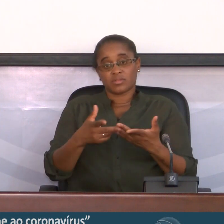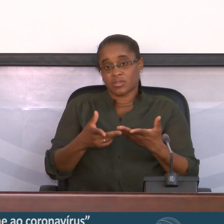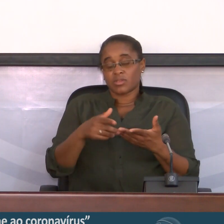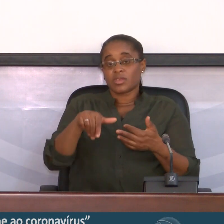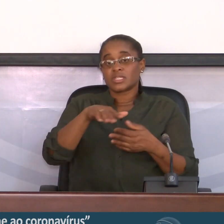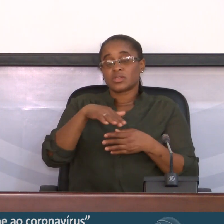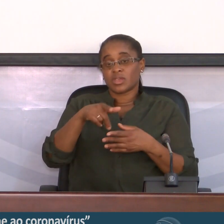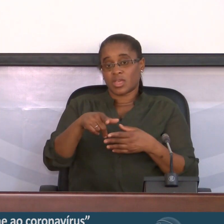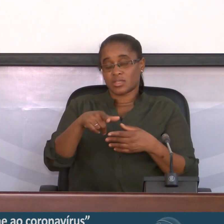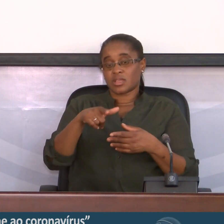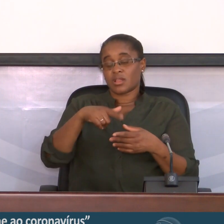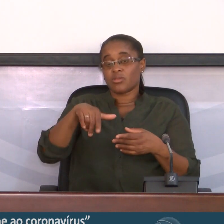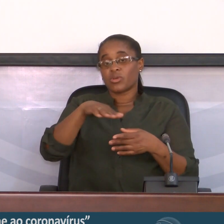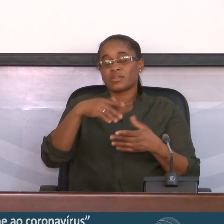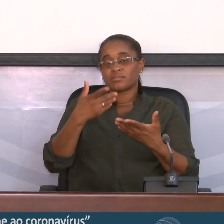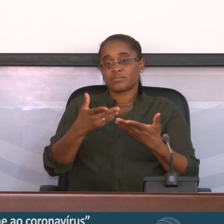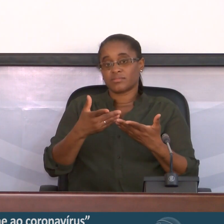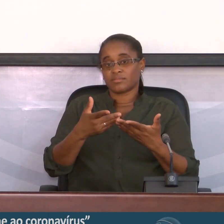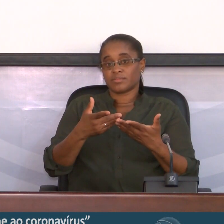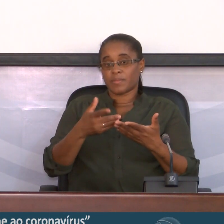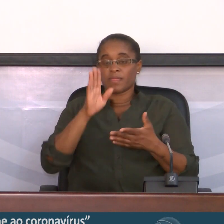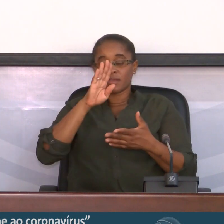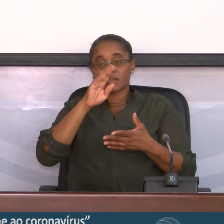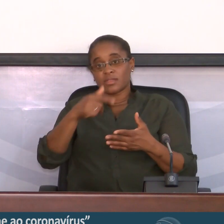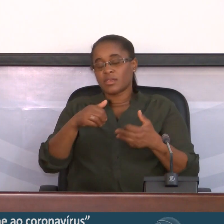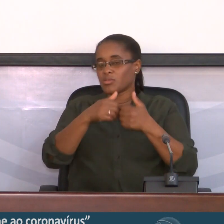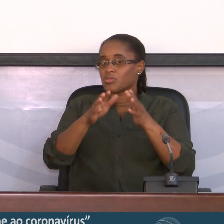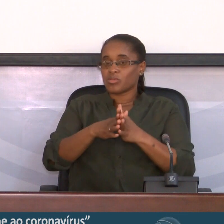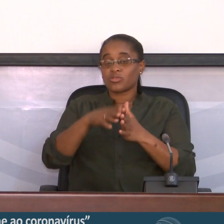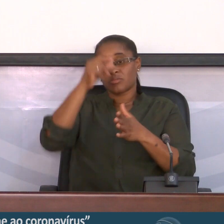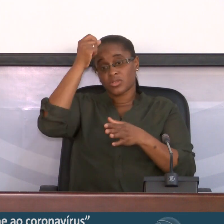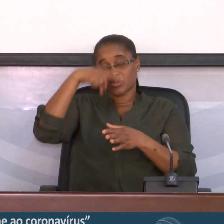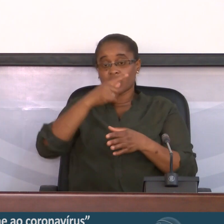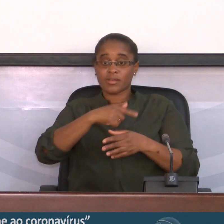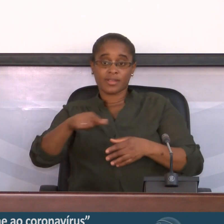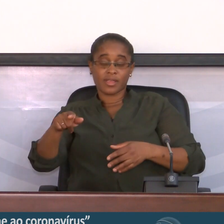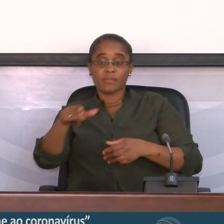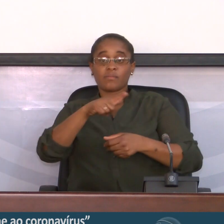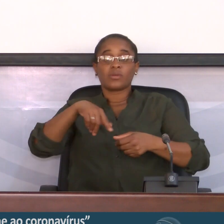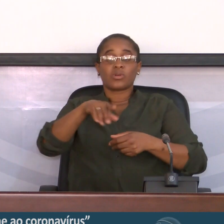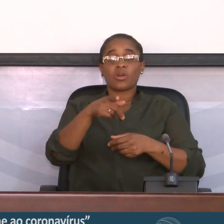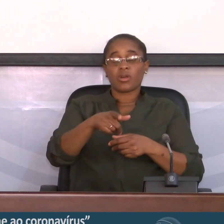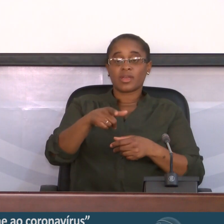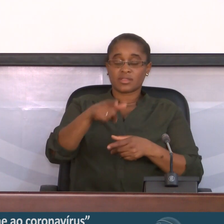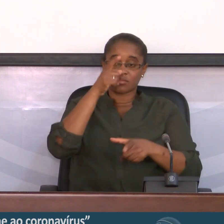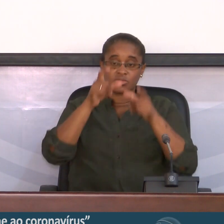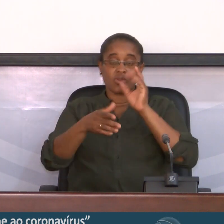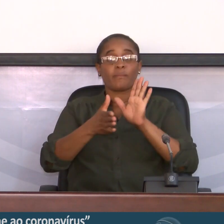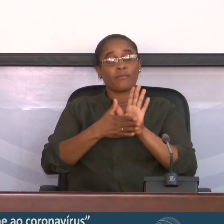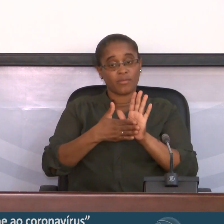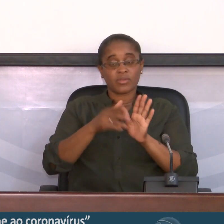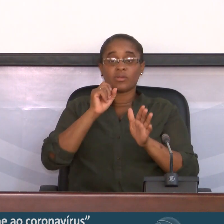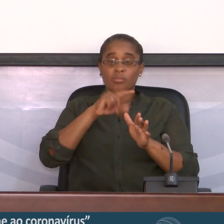caso a essa localidade, se há toda uma história que nos leva para o sítio onde essa pessoa provavelmente foi